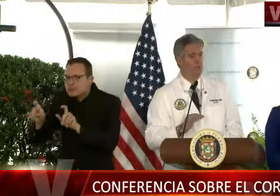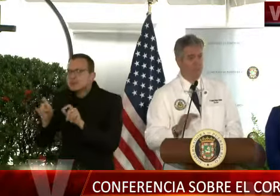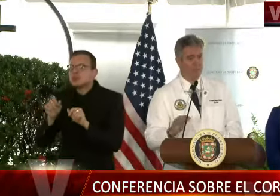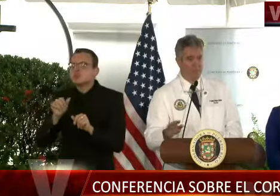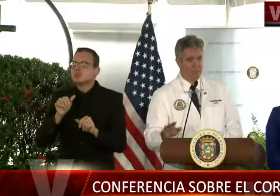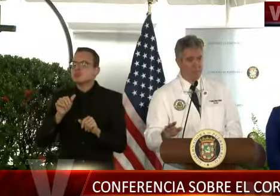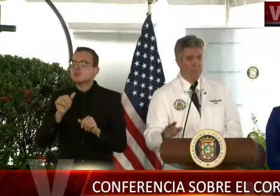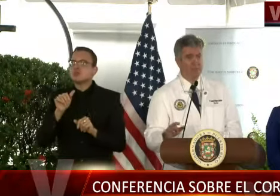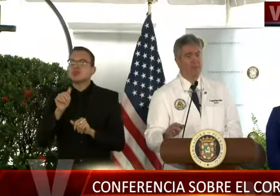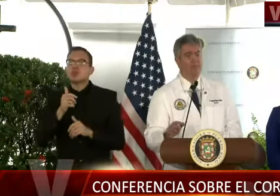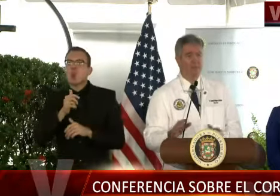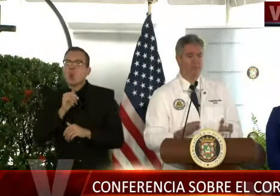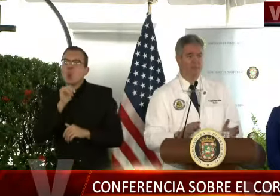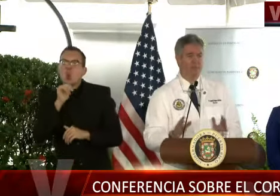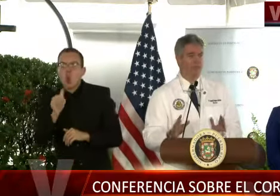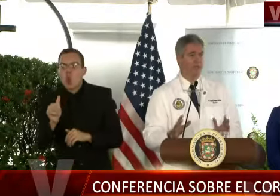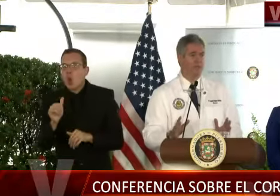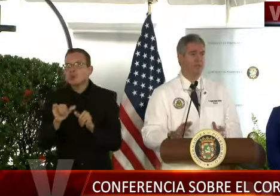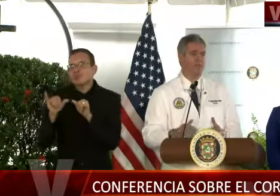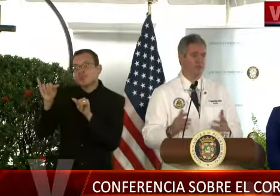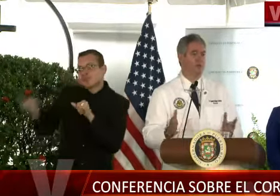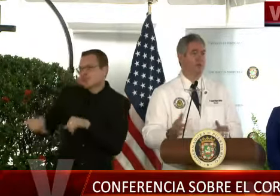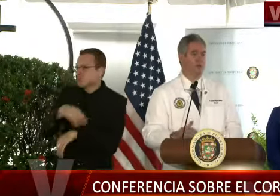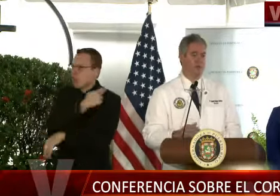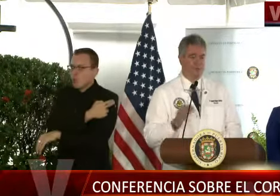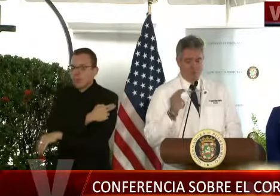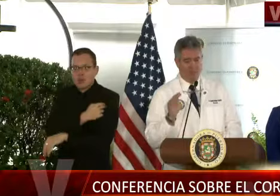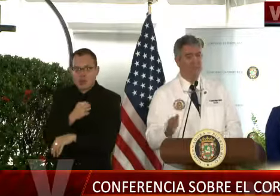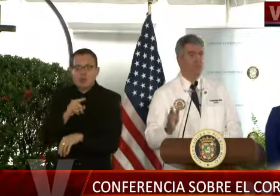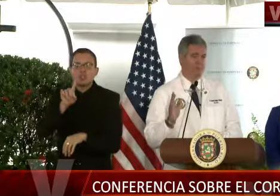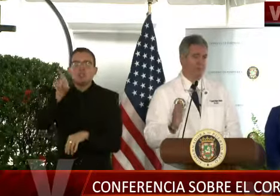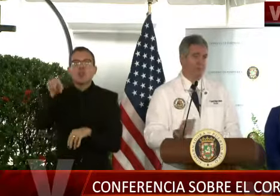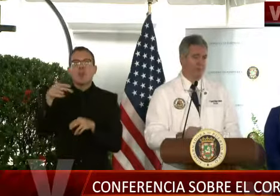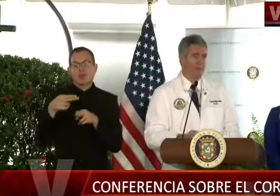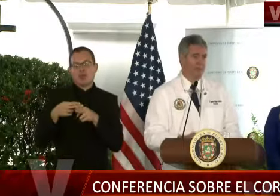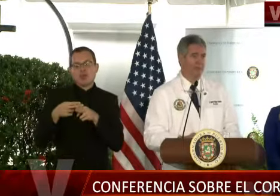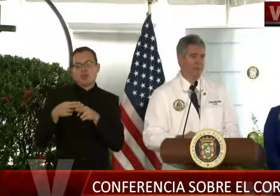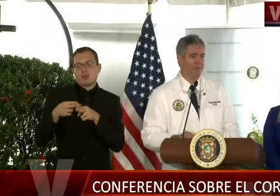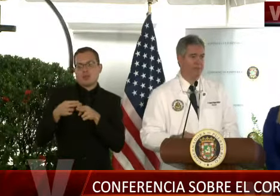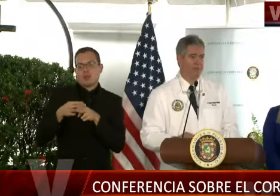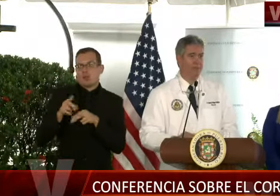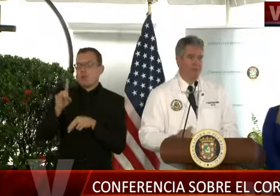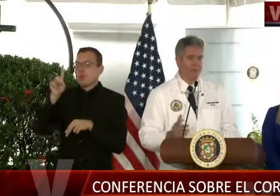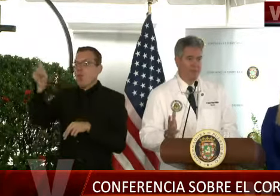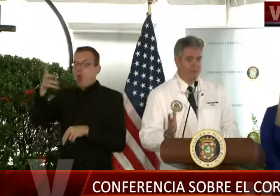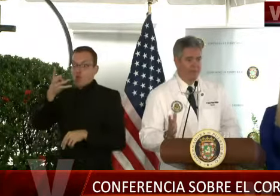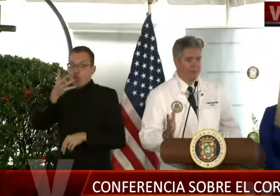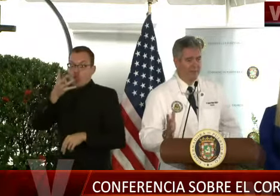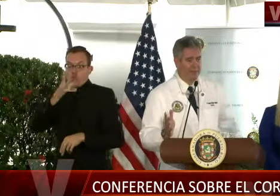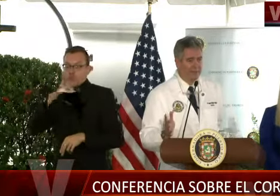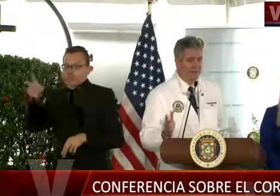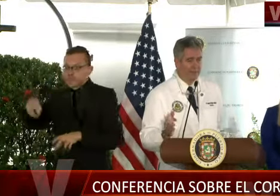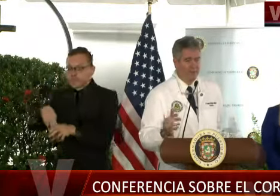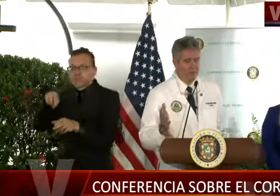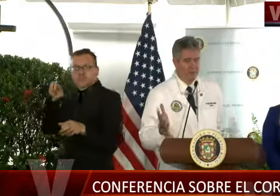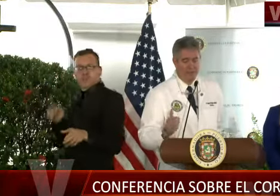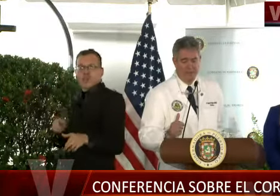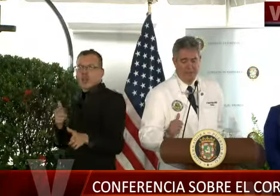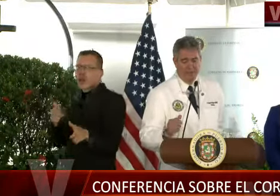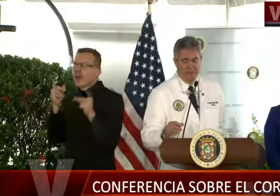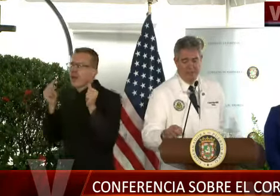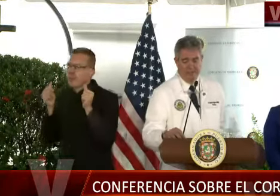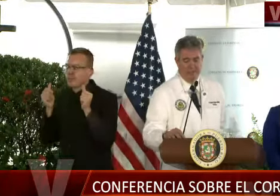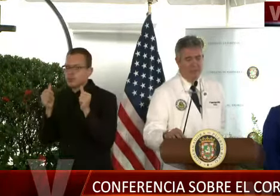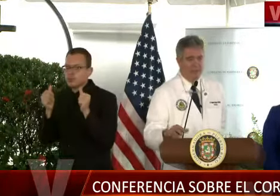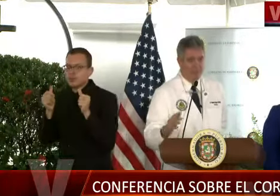nada electivo. No hay pacientes hospitalizados. Solamente están los hot patients. Y eso, en su momento, pues se tomará la determinación. Y quiero agradecerle a la Junta